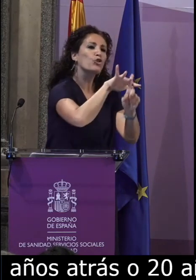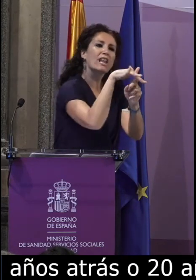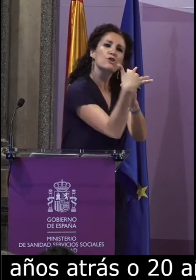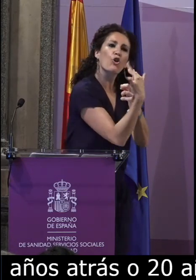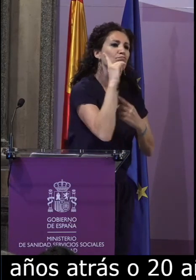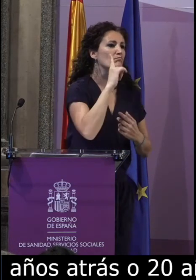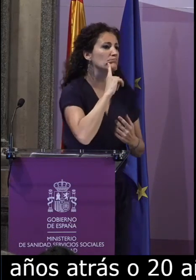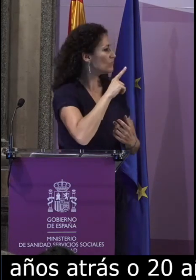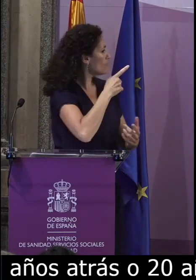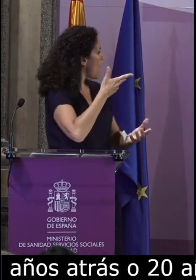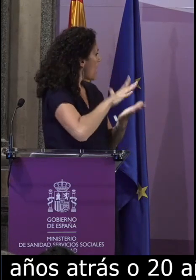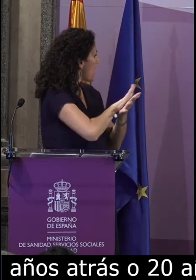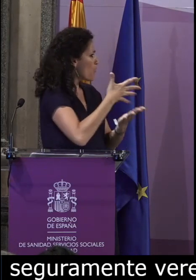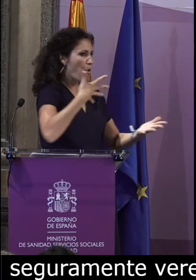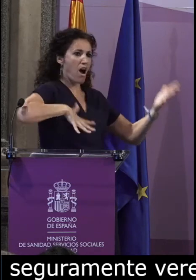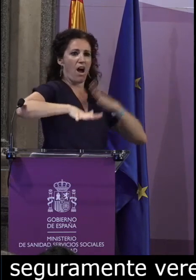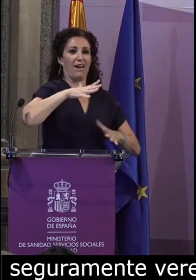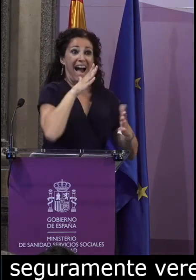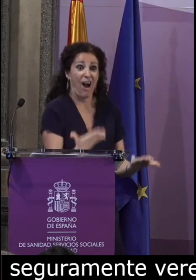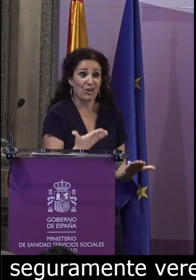una lengua dinámica como cualquier otra lengua.